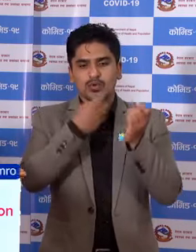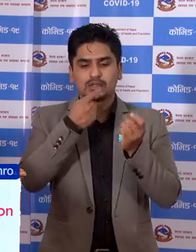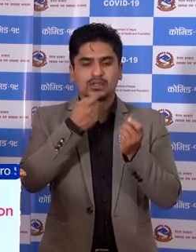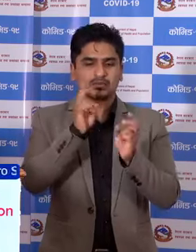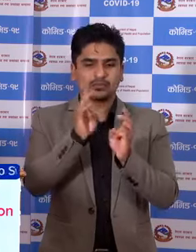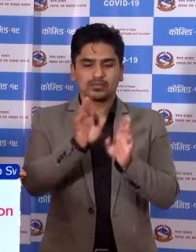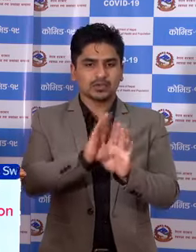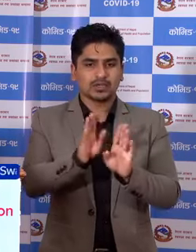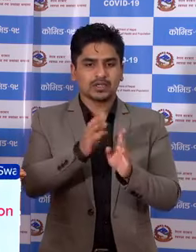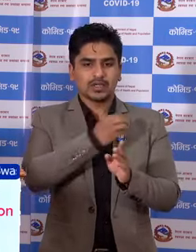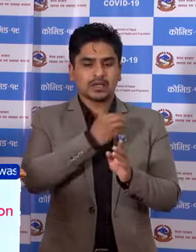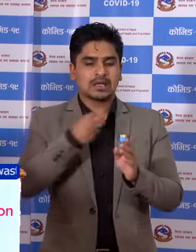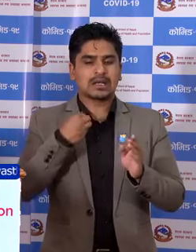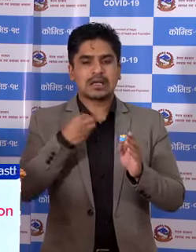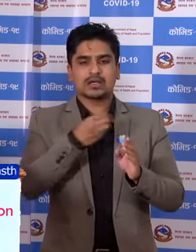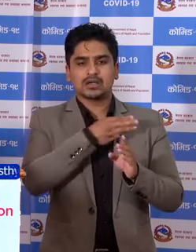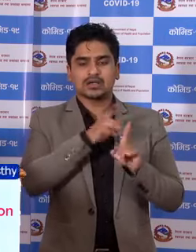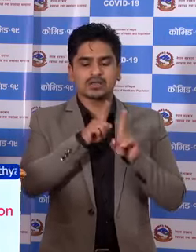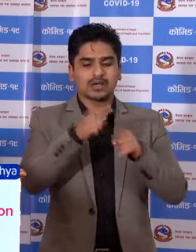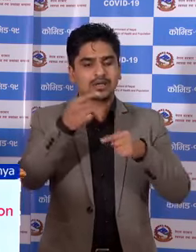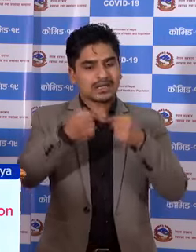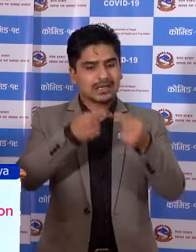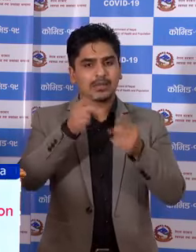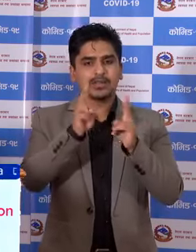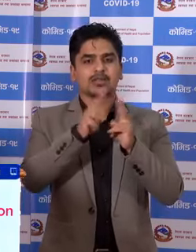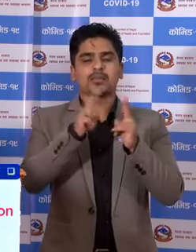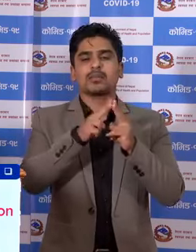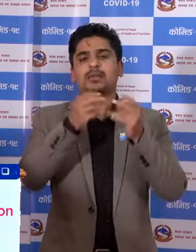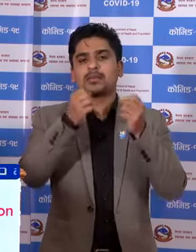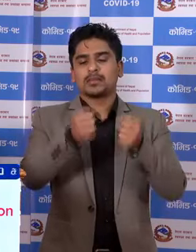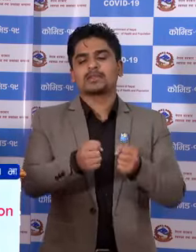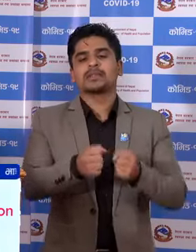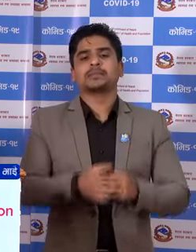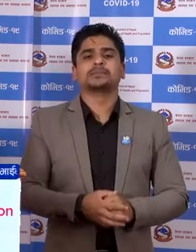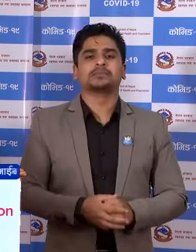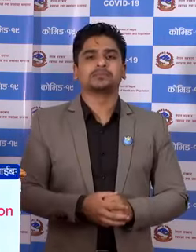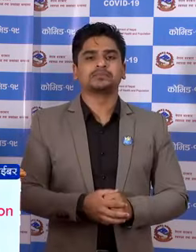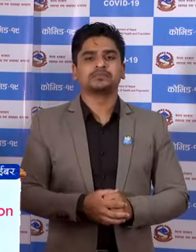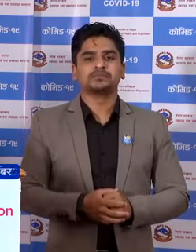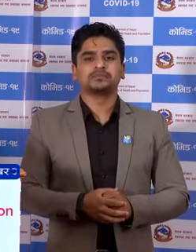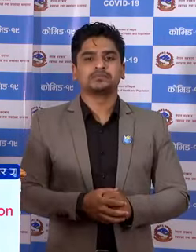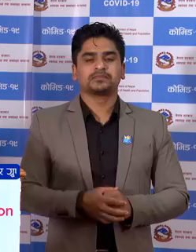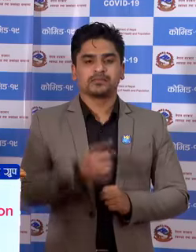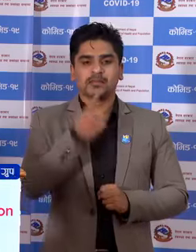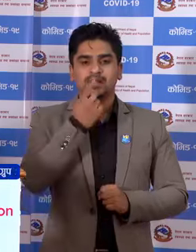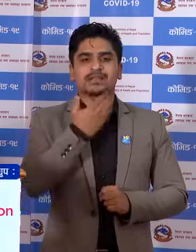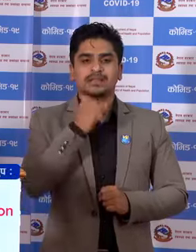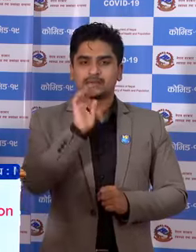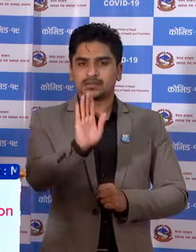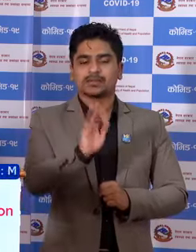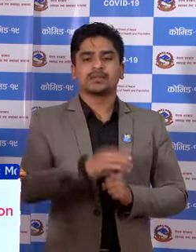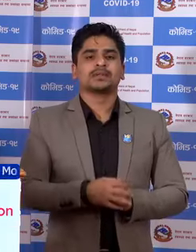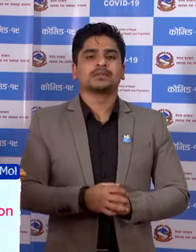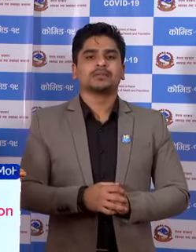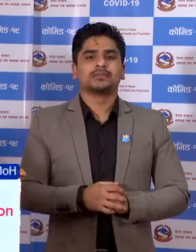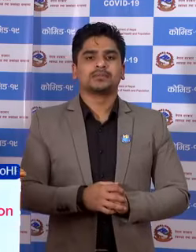रचिकिसक संग नियमित संपर्क मां रहनूस बन्न चान छू